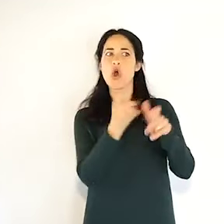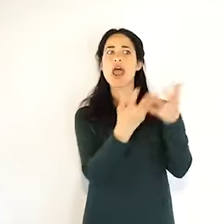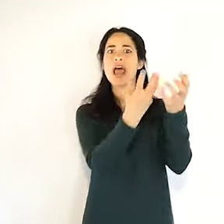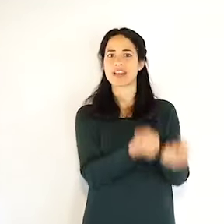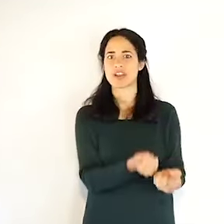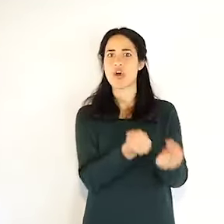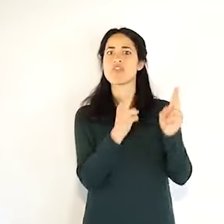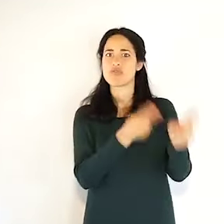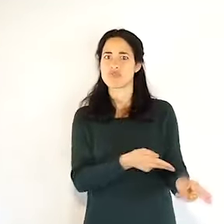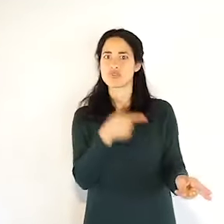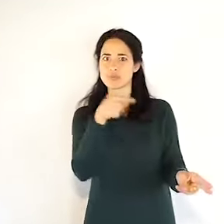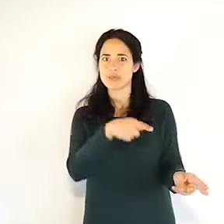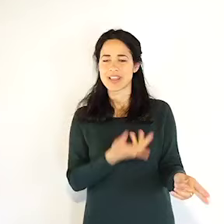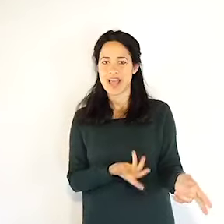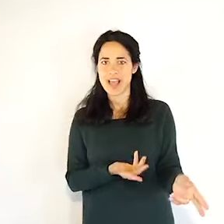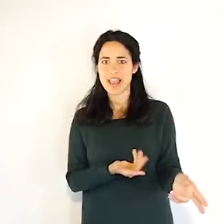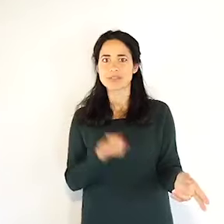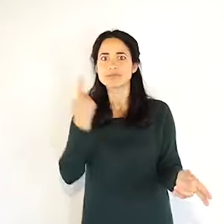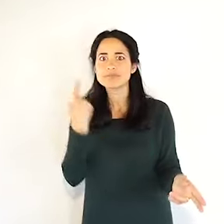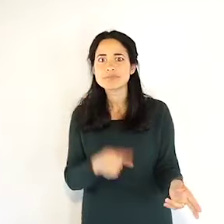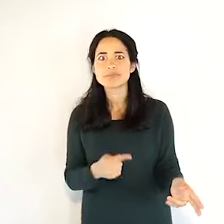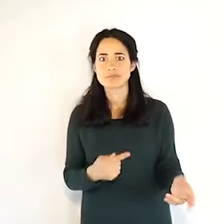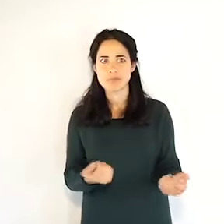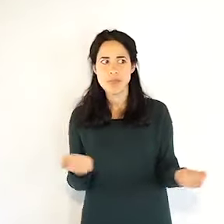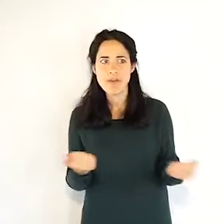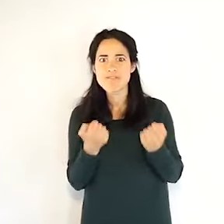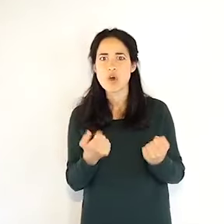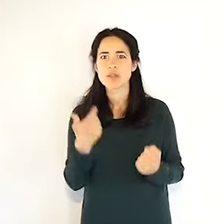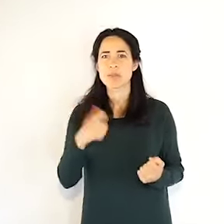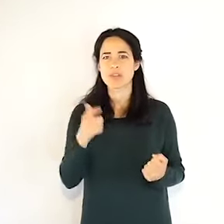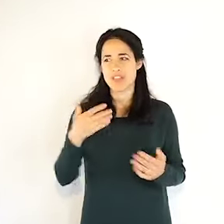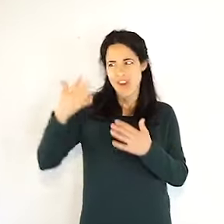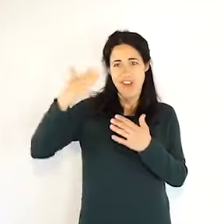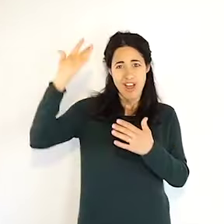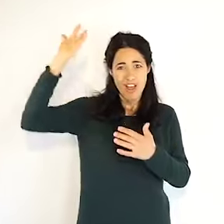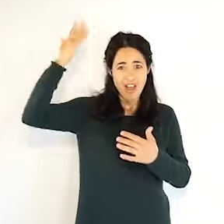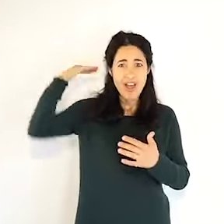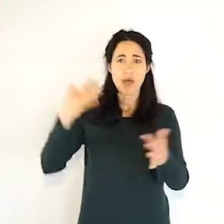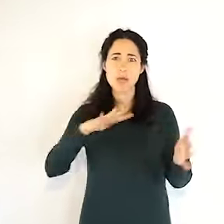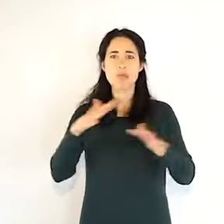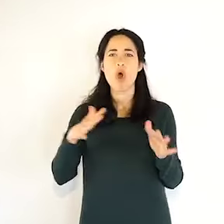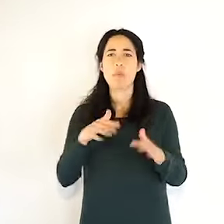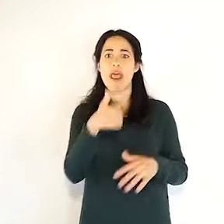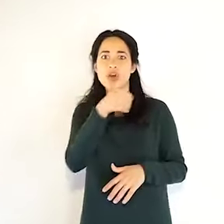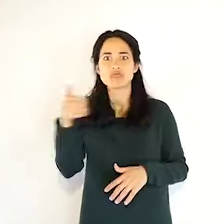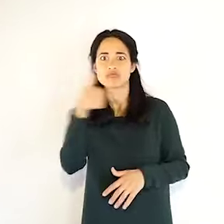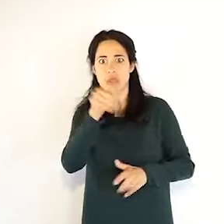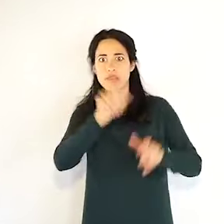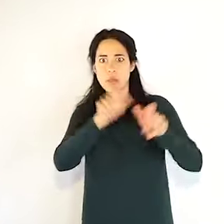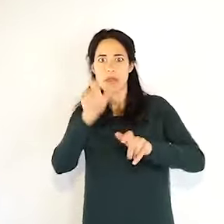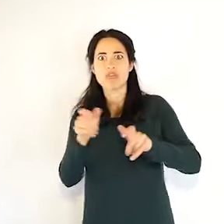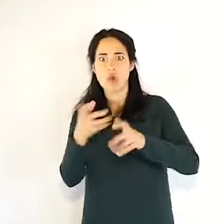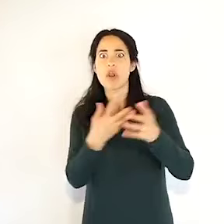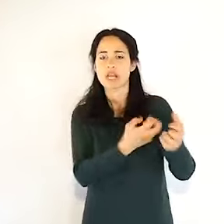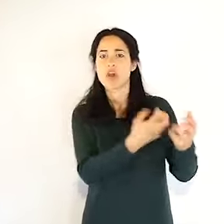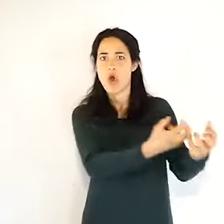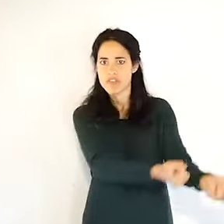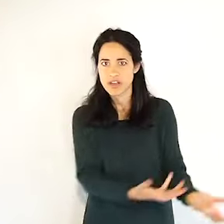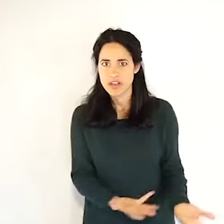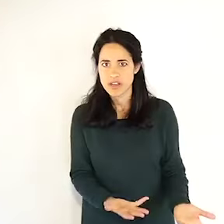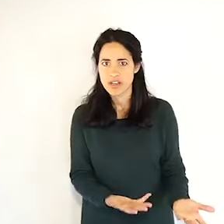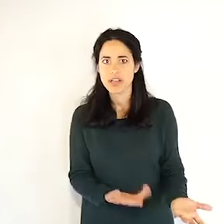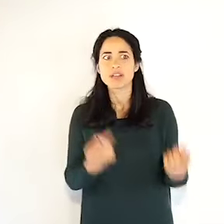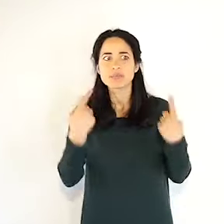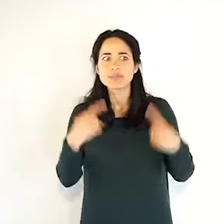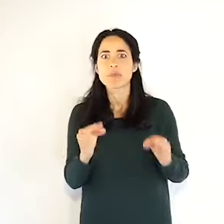perché probabilmente i numeri rispetto ai nuovi casi e anche i numeri purtroppo rispetto ai decessi ci mettono